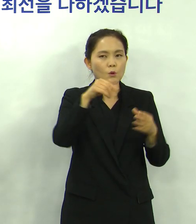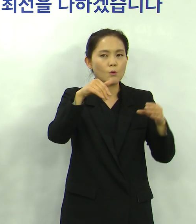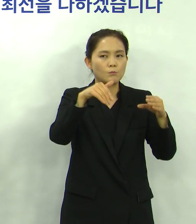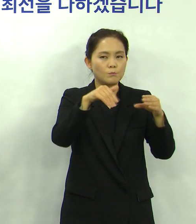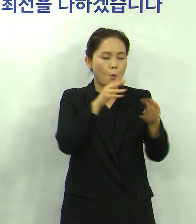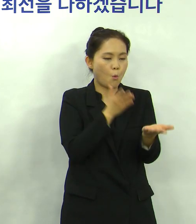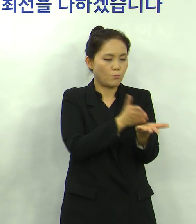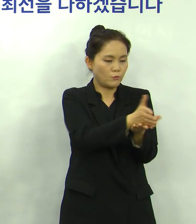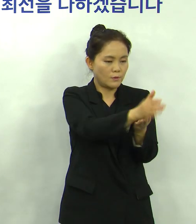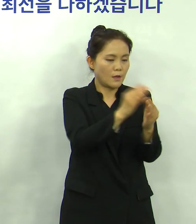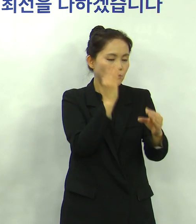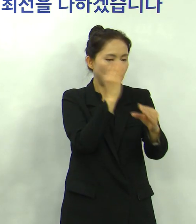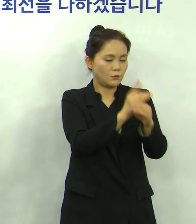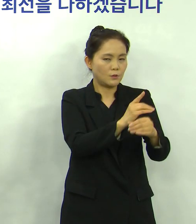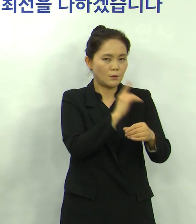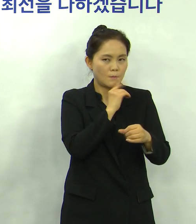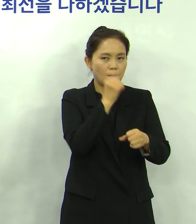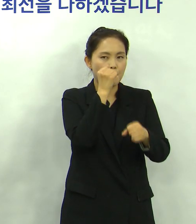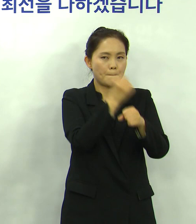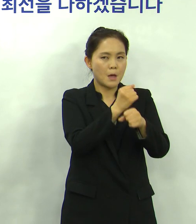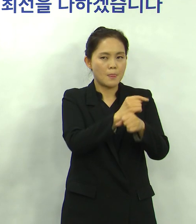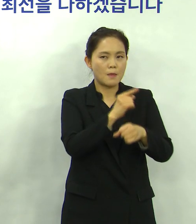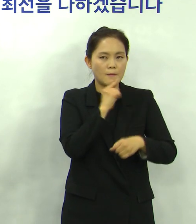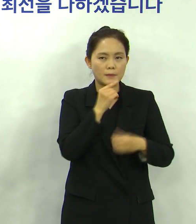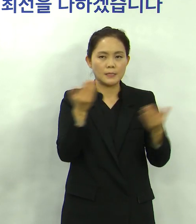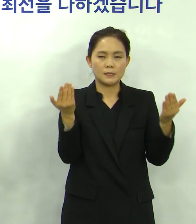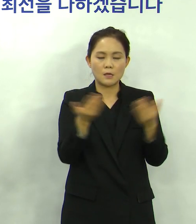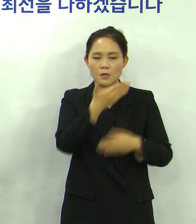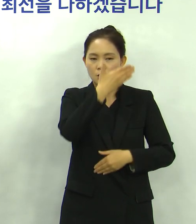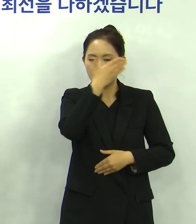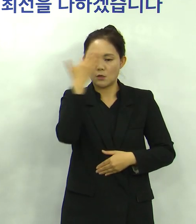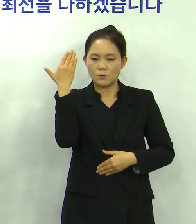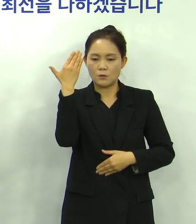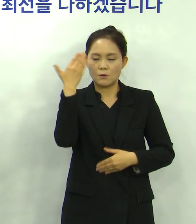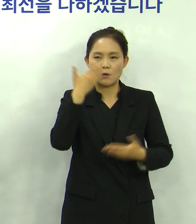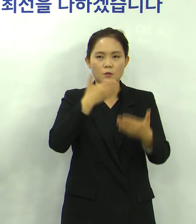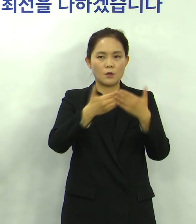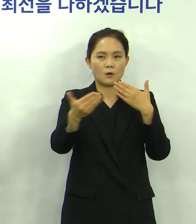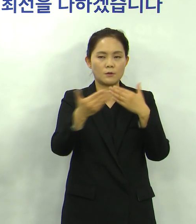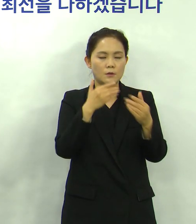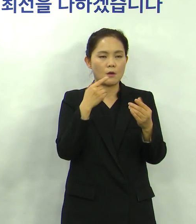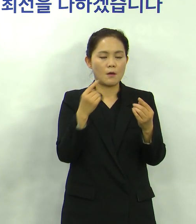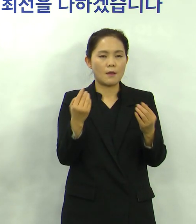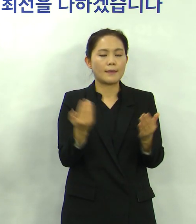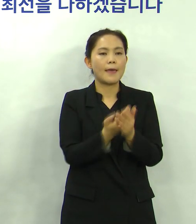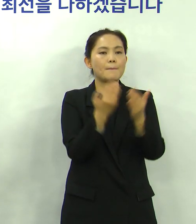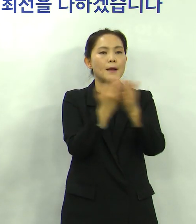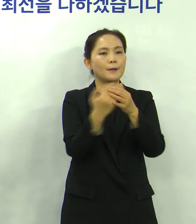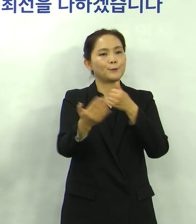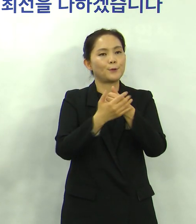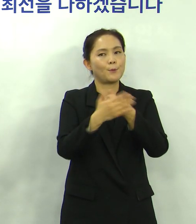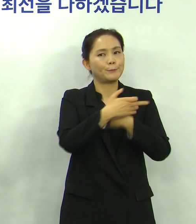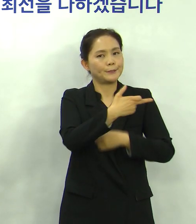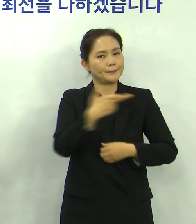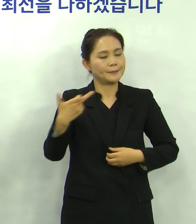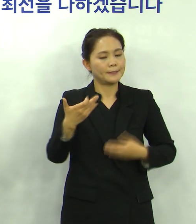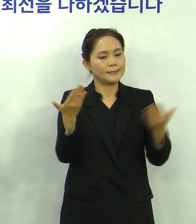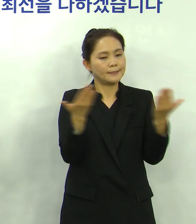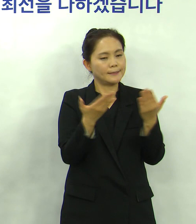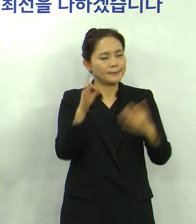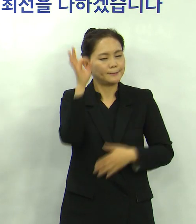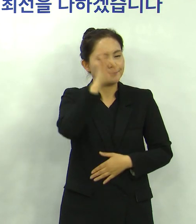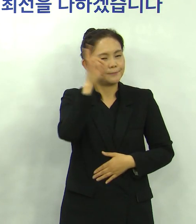공익적 가치 창출이 가능하고 청년층 경력 개발에 도움이 되는 일자리 마련 방안을